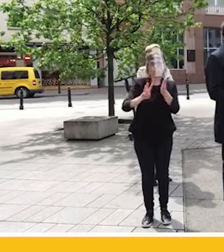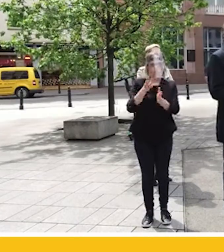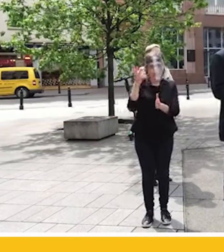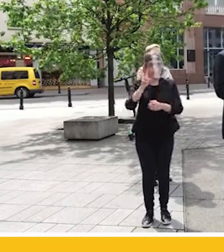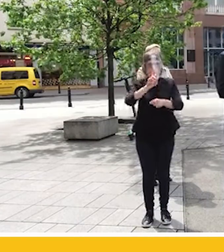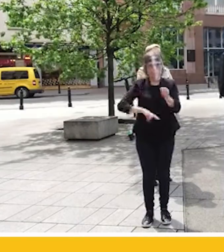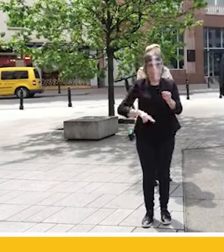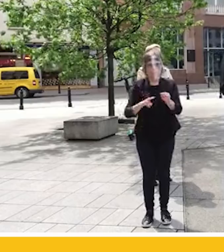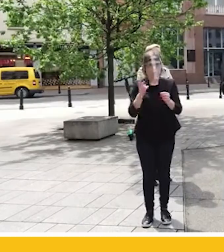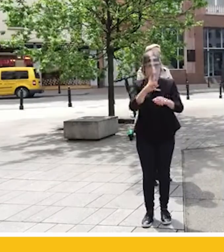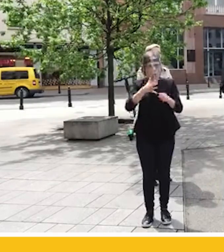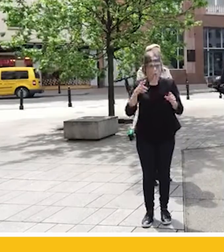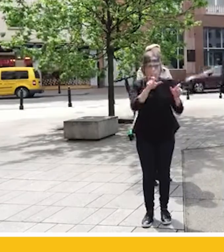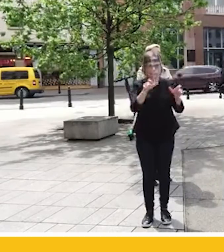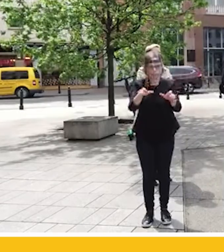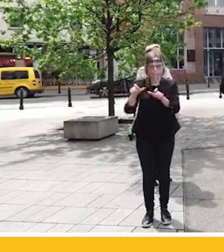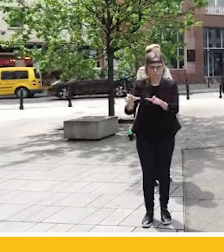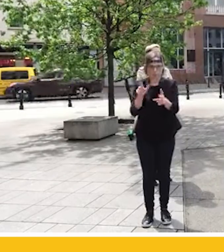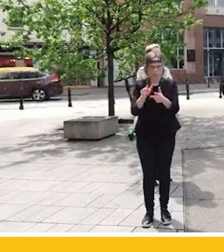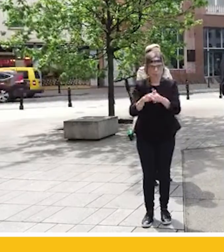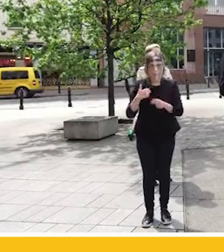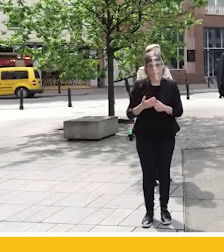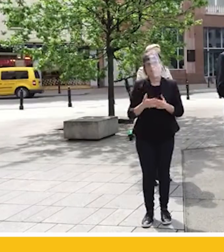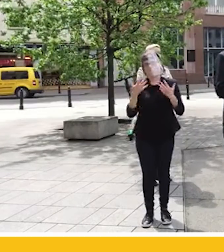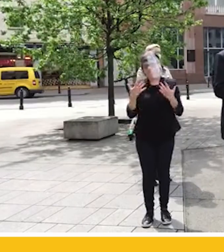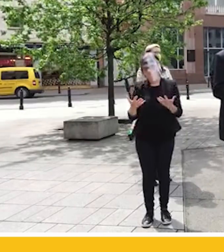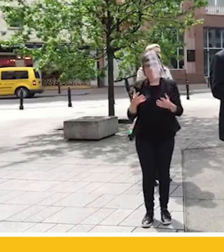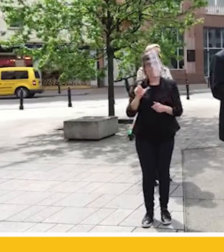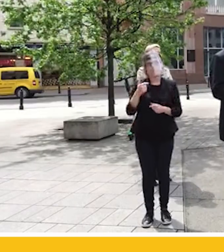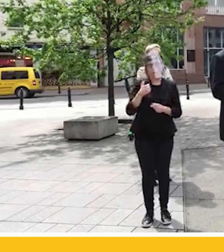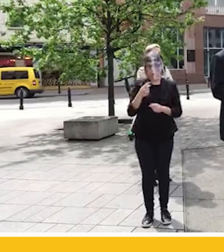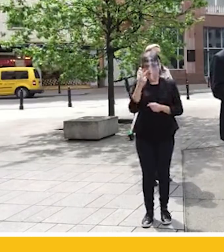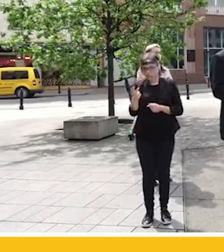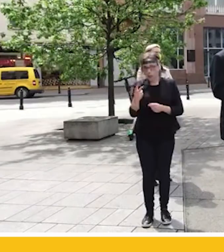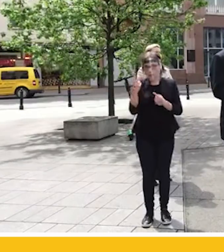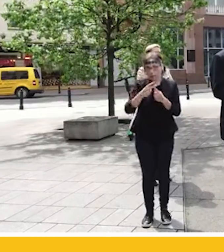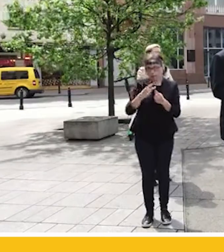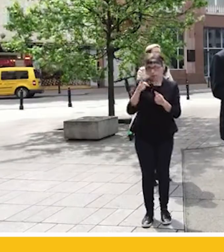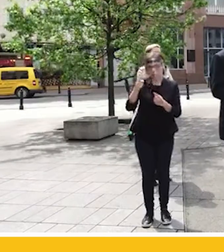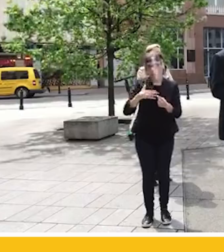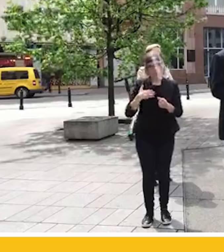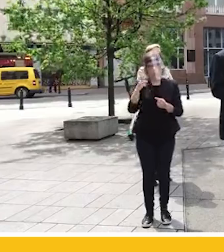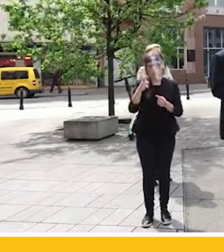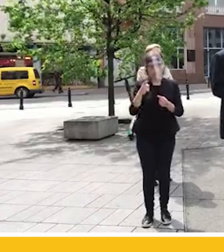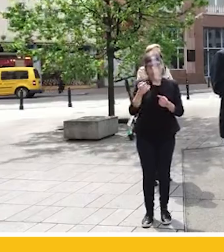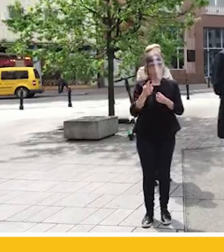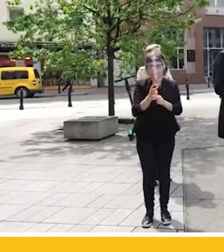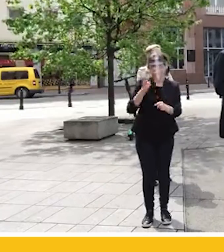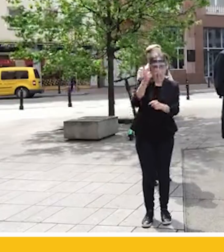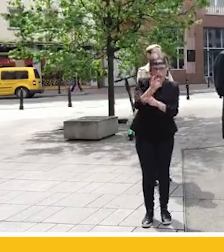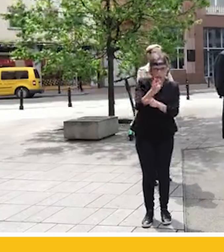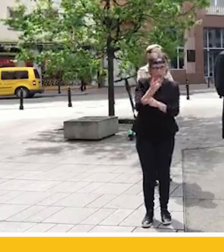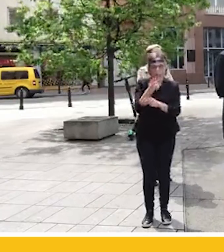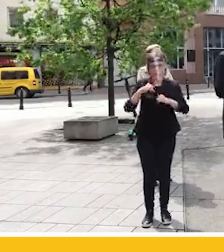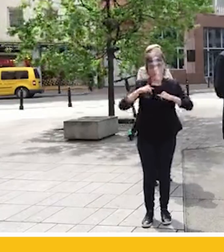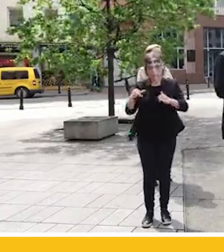W mojej ocenie to, co działo się i co oczywiście śledziłem w doniesieniach medialnych było nadużyciem siły i było nadużyciem też prawa.